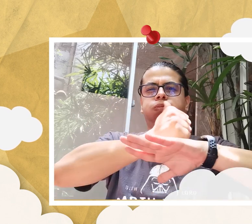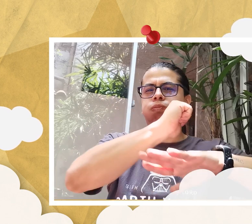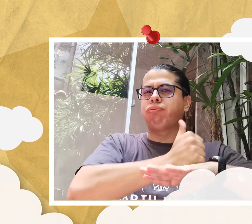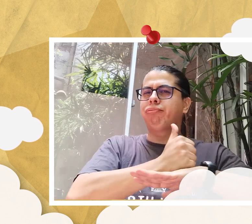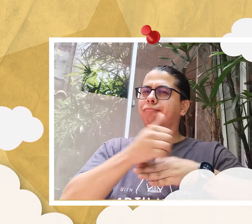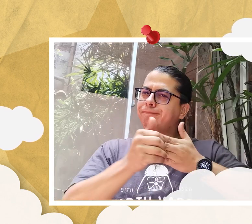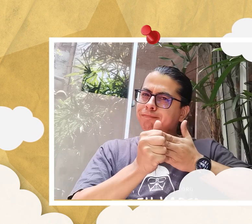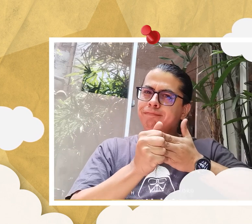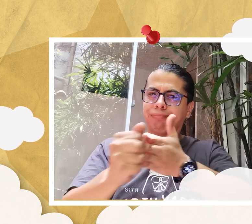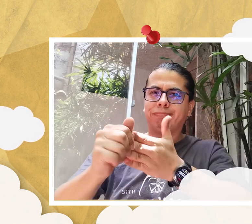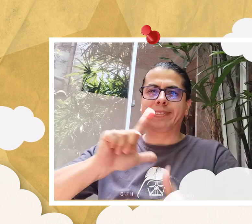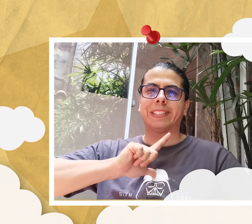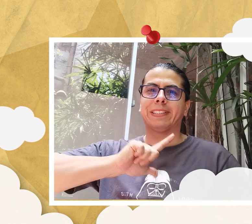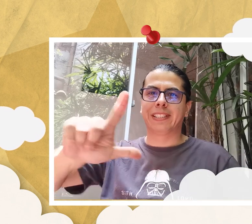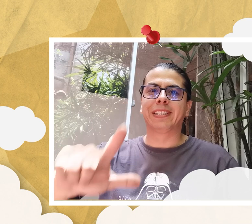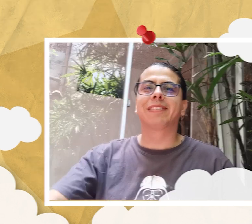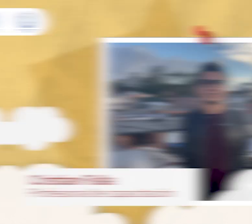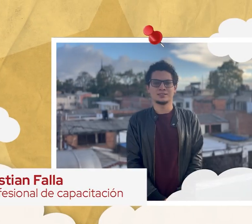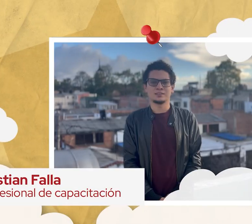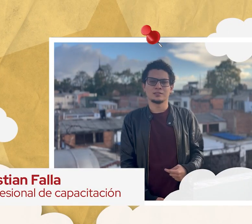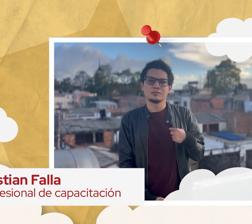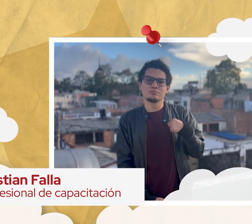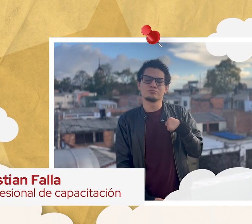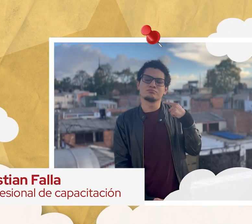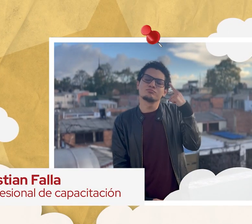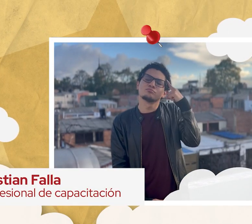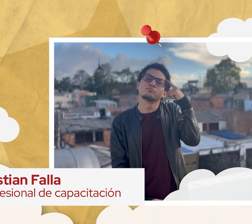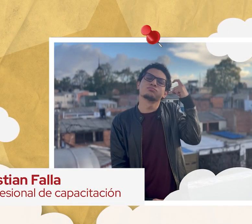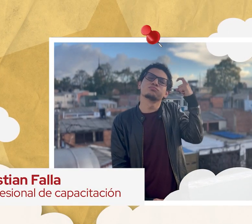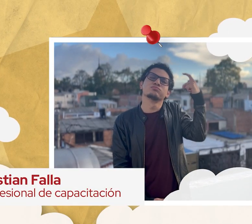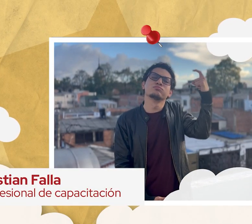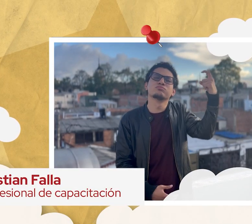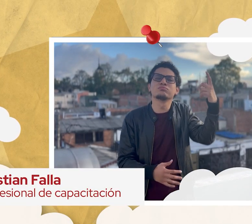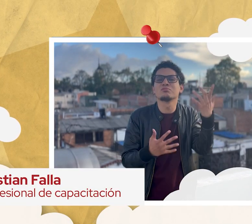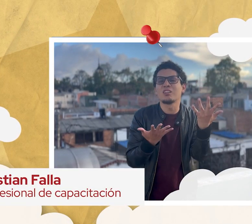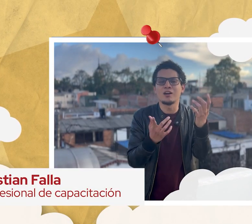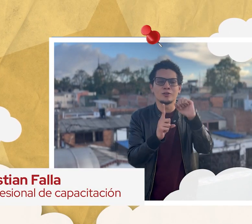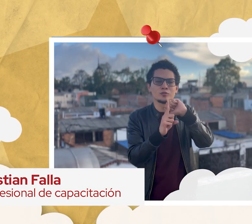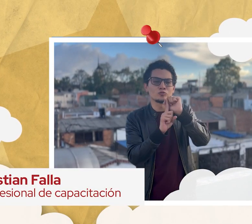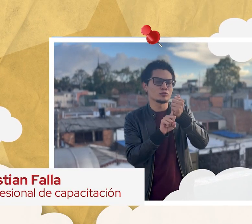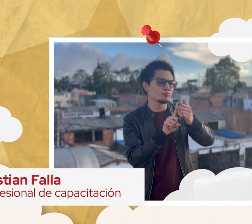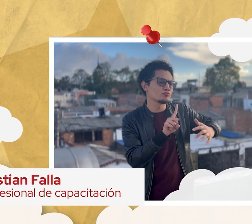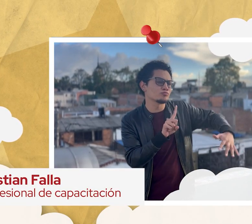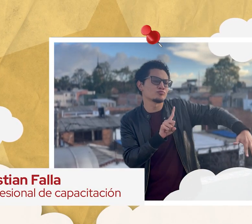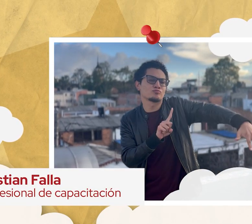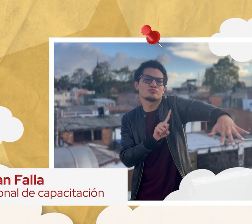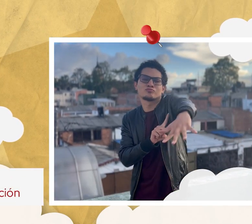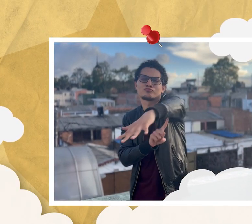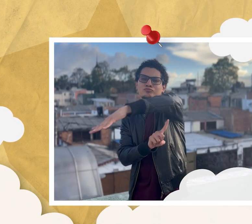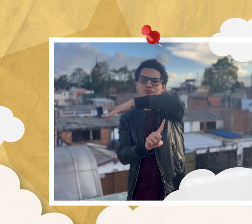marquen la pauta en estas empresas. Me sueño con una sociedad donde todos podamos comunicarnos perfectamente en lengua